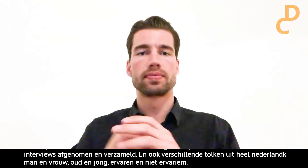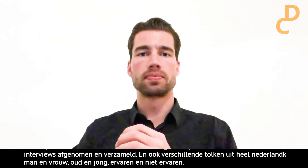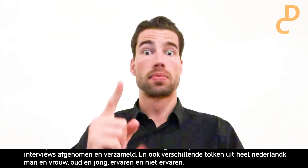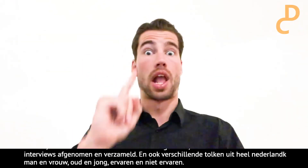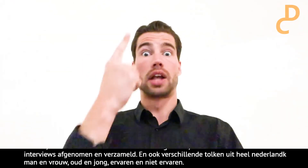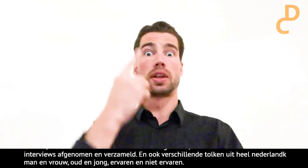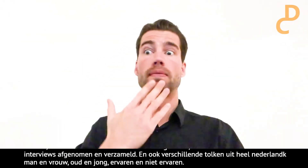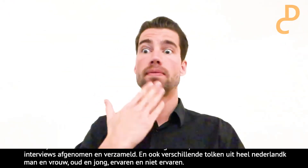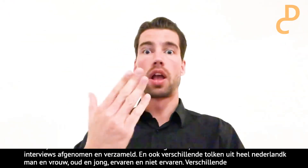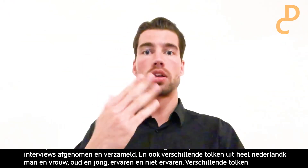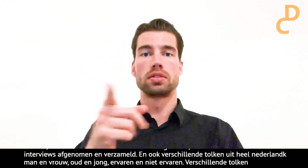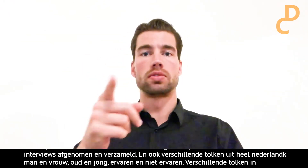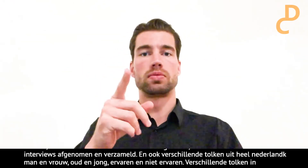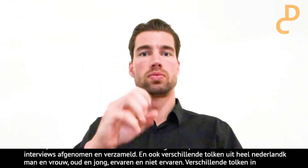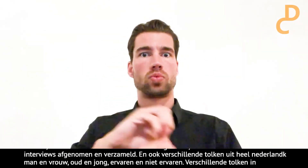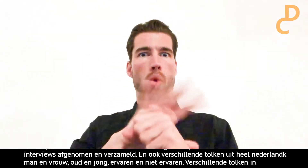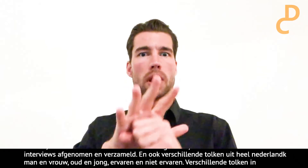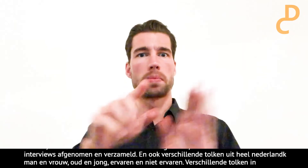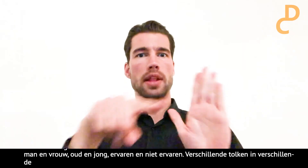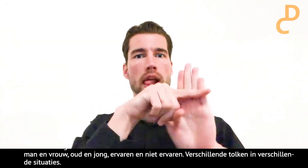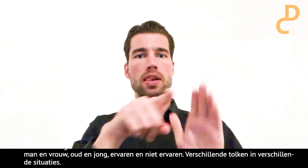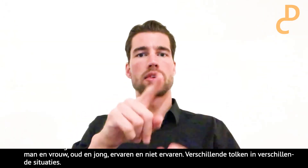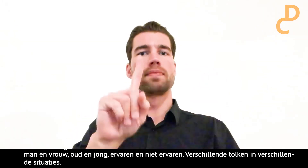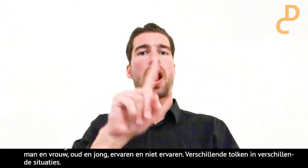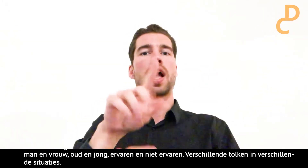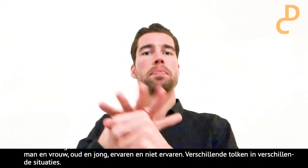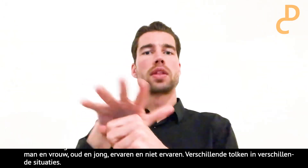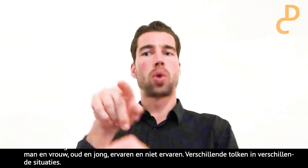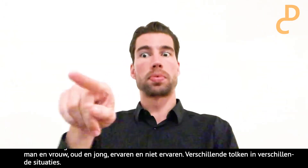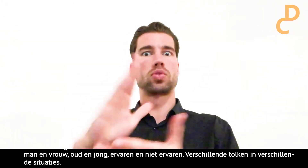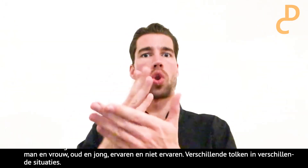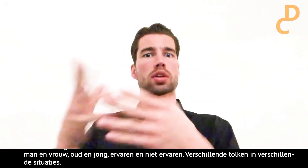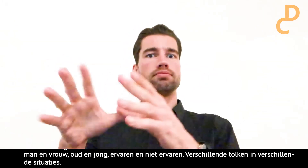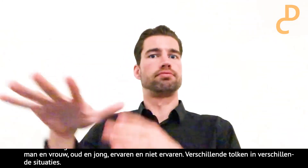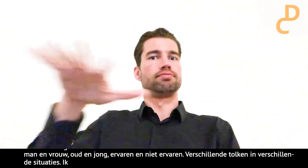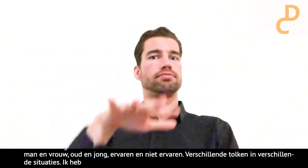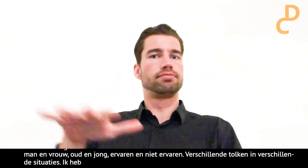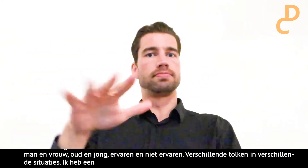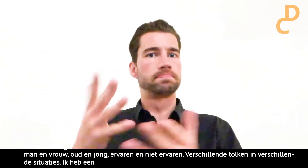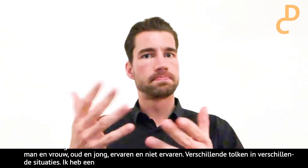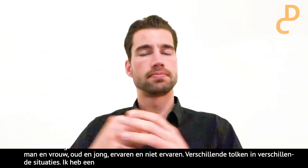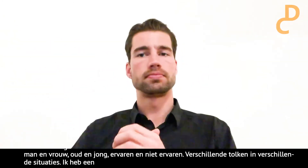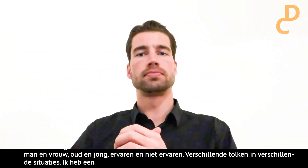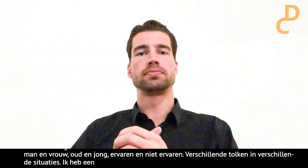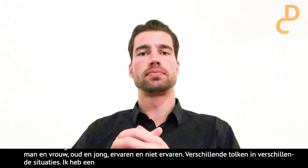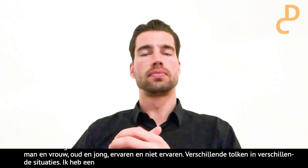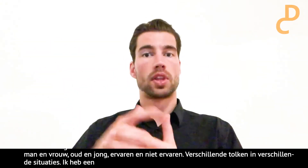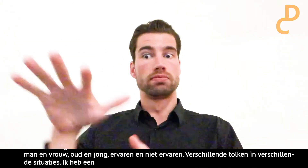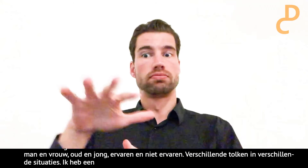een... A-select... Steekproef. Steekproef gedaan. Wat de maatregelen invloed heeft op de tolken.